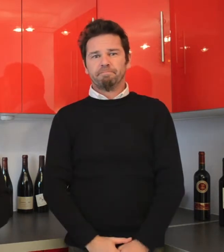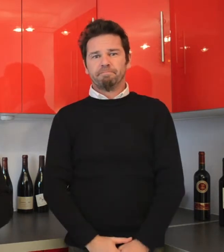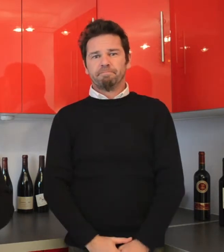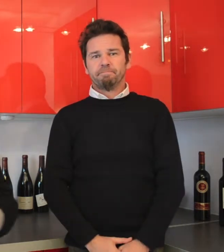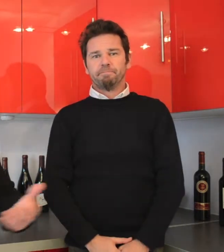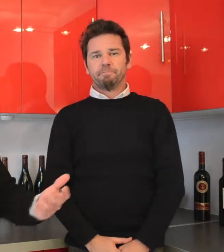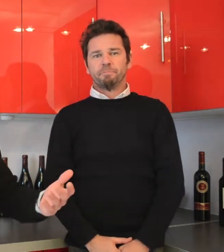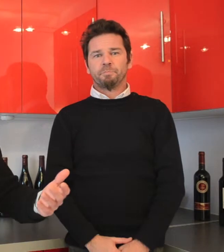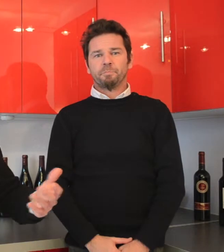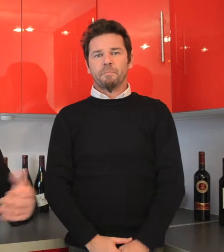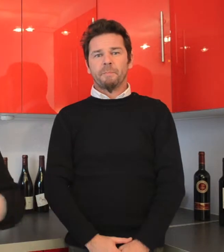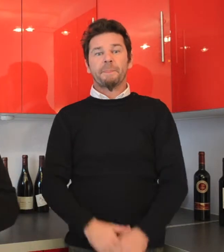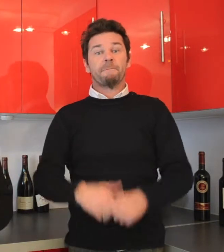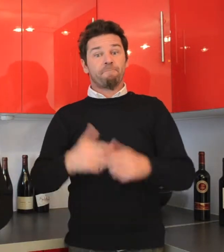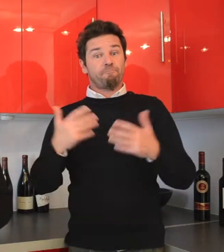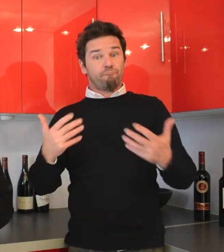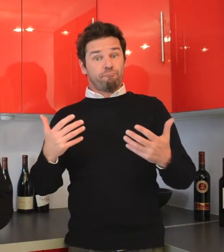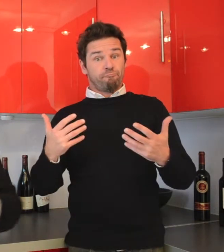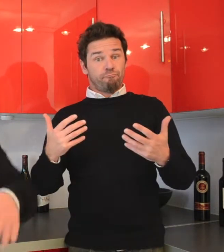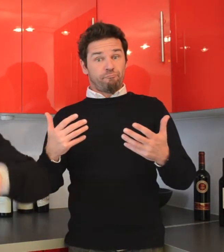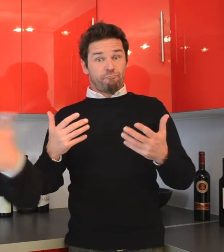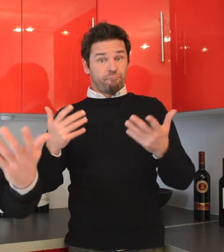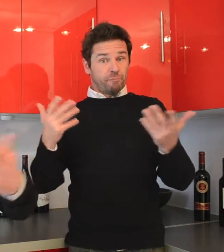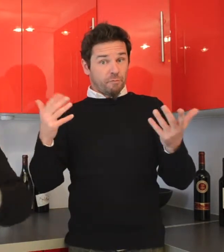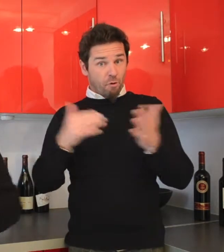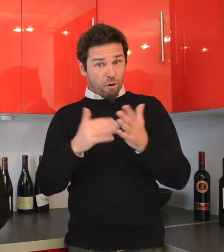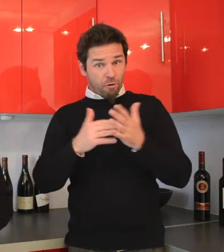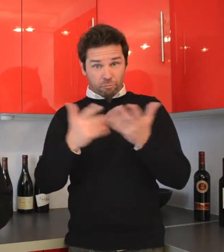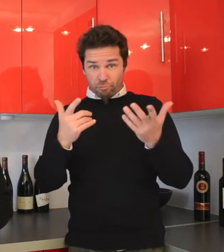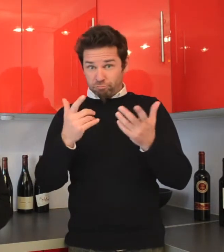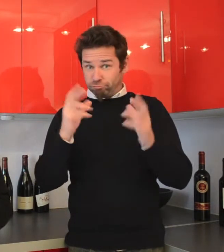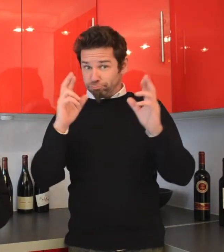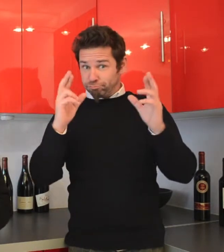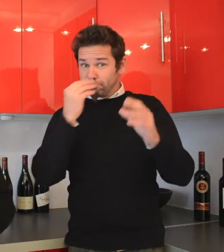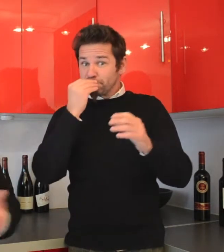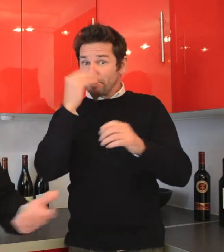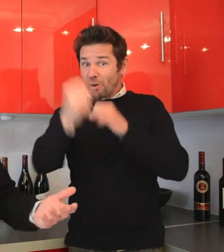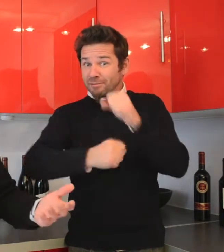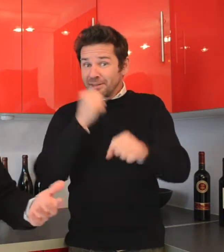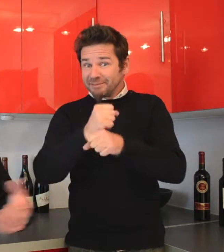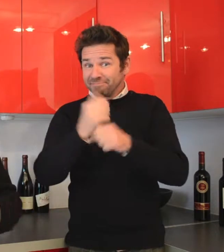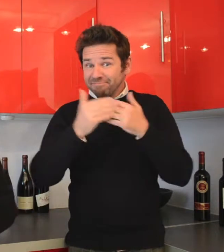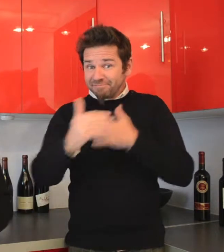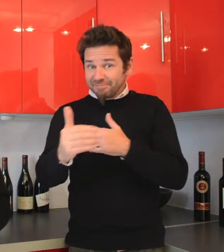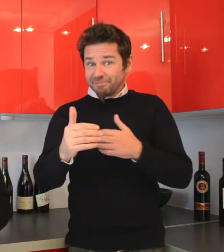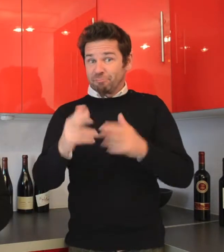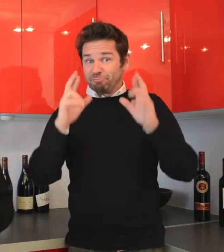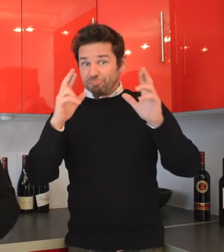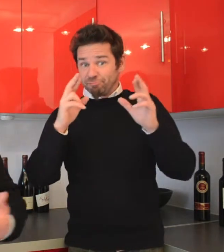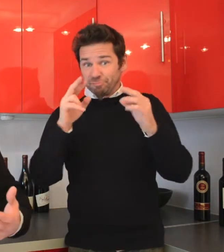Donc, il nous reste que de vous ressouhaiter une très bonne année. Au plaisir de vous revoir sur internet ou dans nos